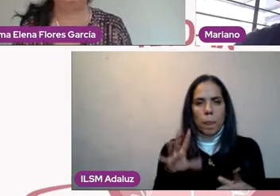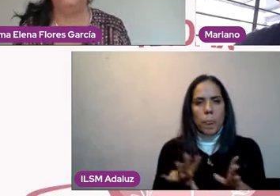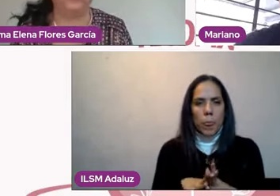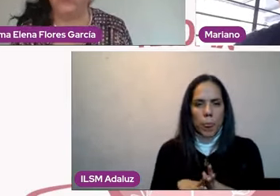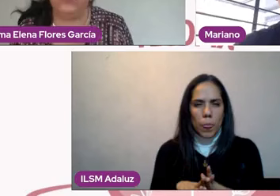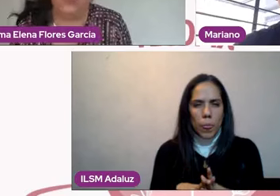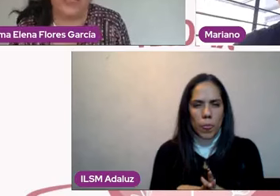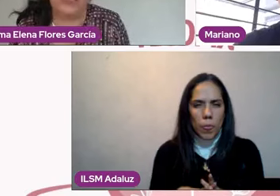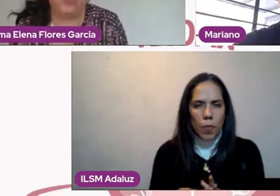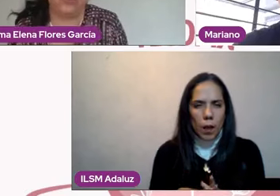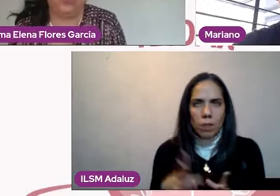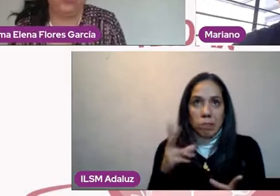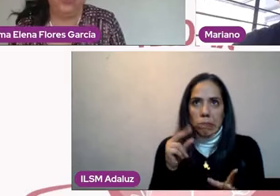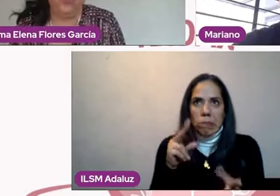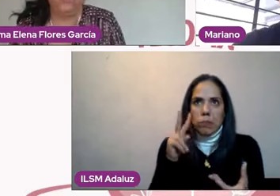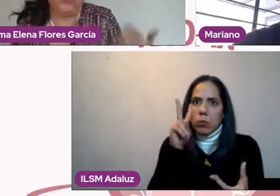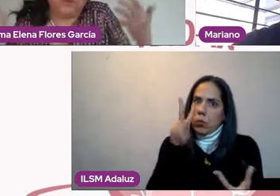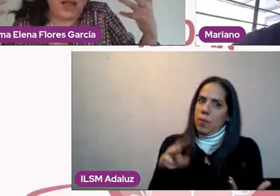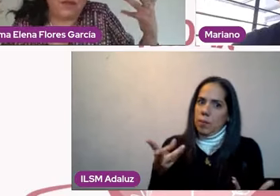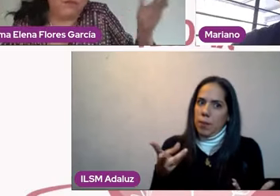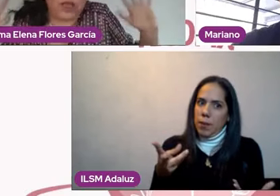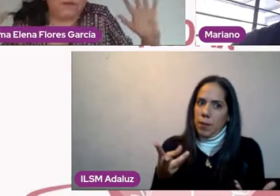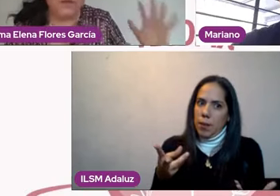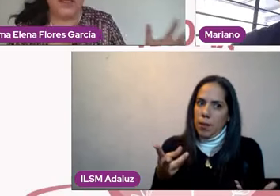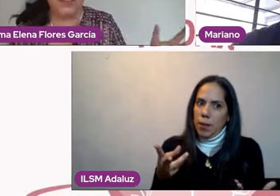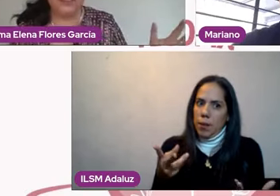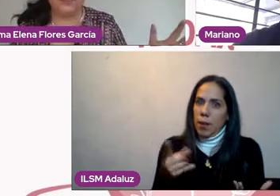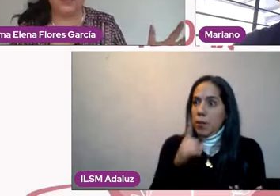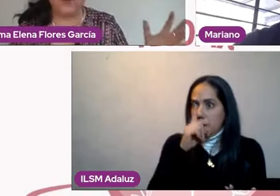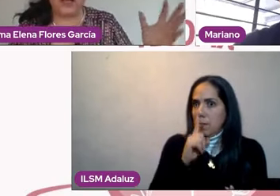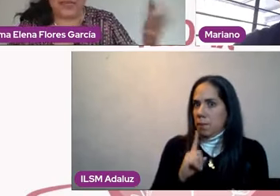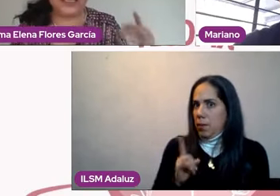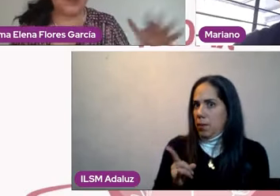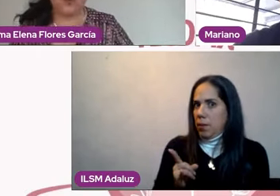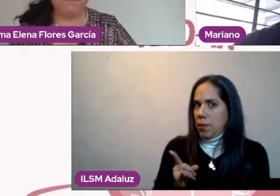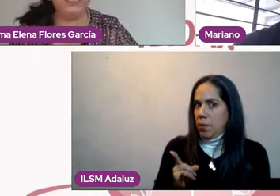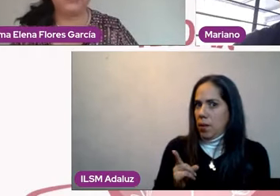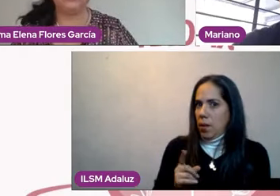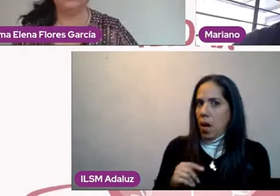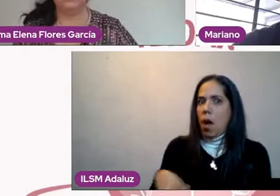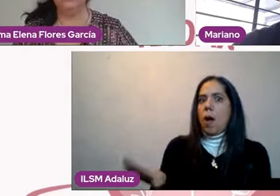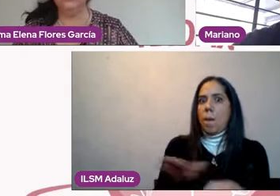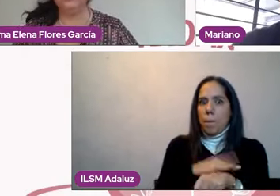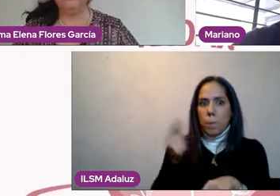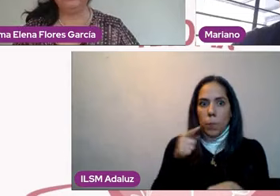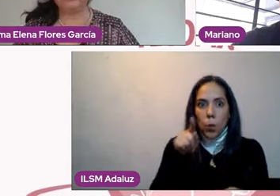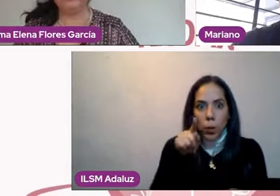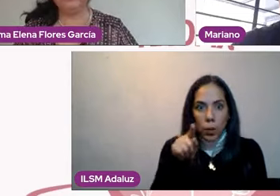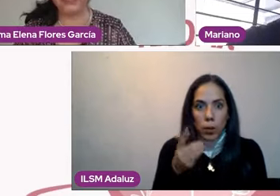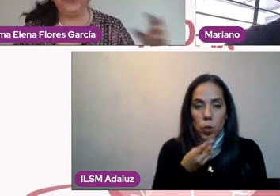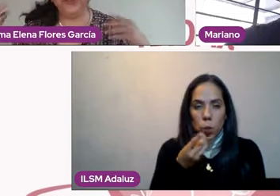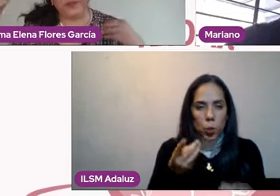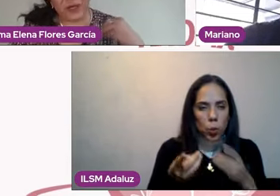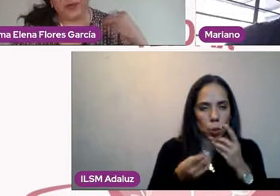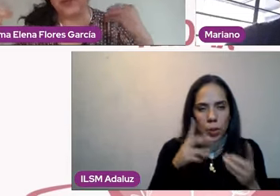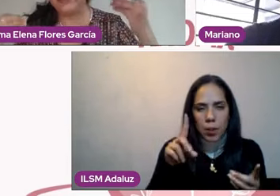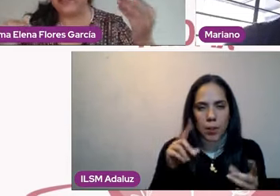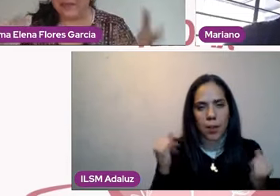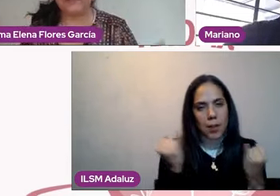validando, no valido tus palabras porque lo que me dices no lo aplicas, ¿no? Sí,